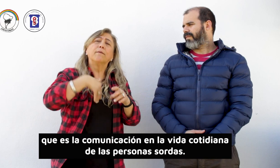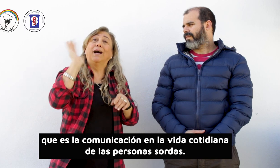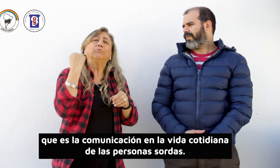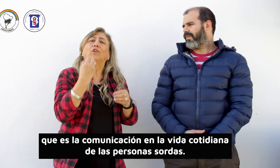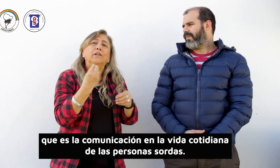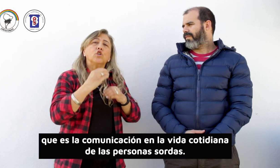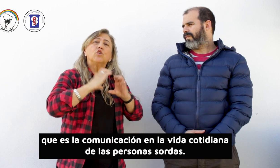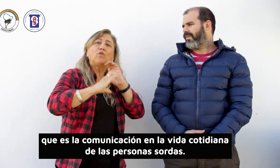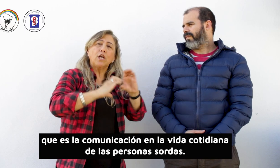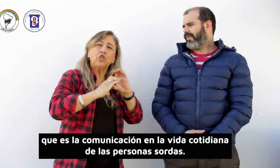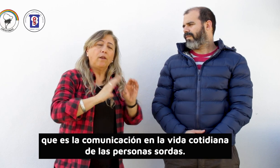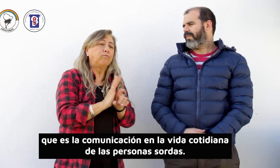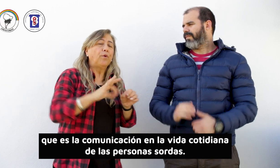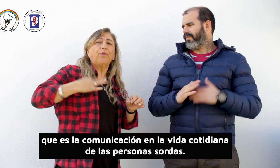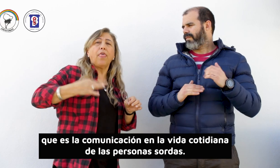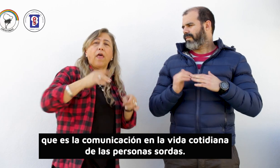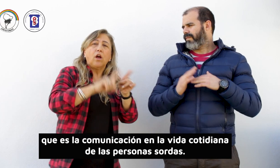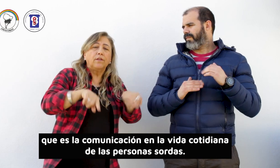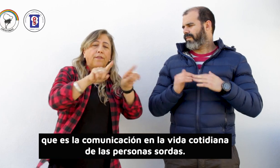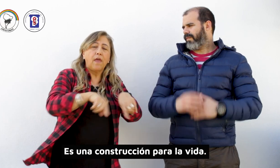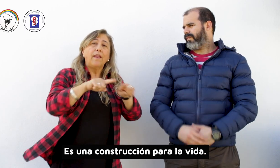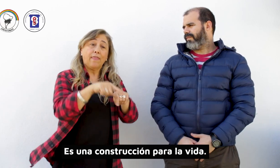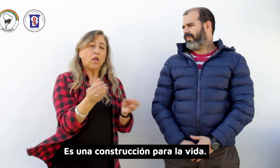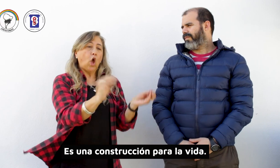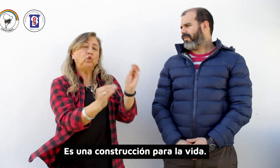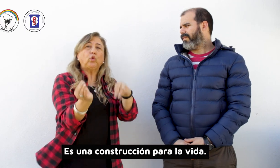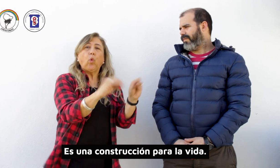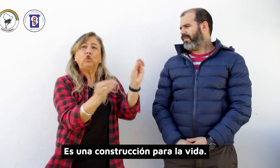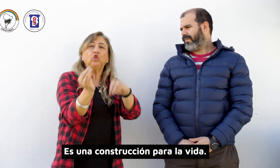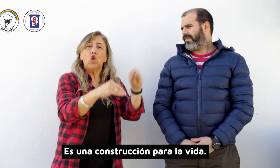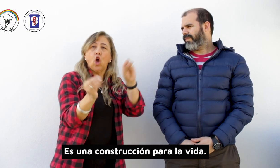comunicación en la vida cotidiana de las personas sordas. Es una construcción para la vida.